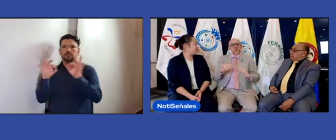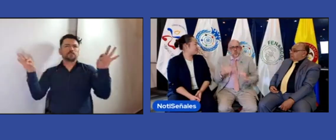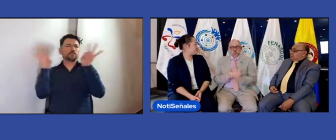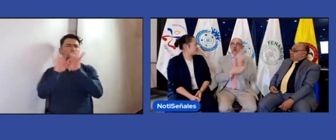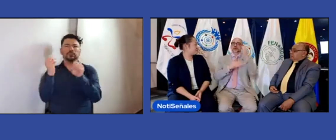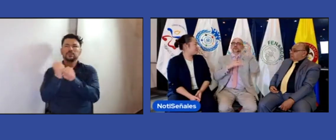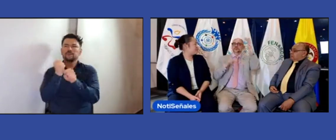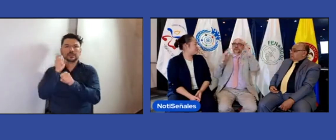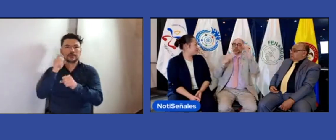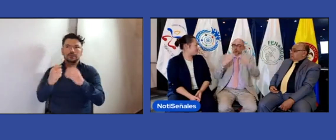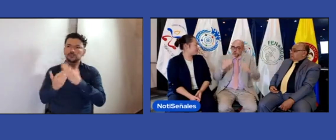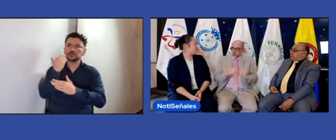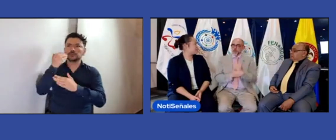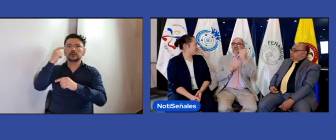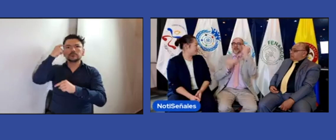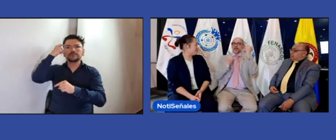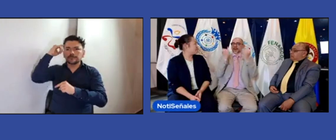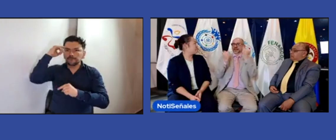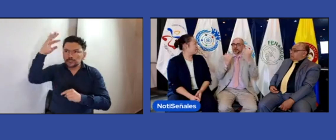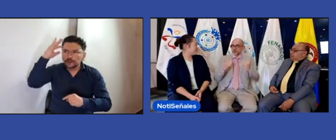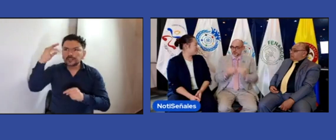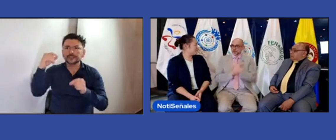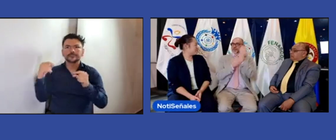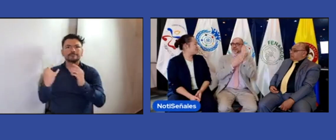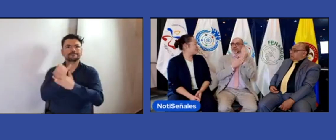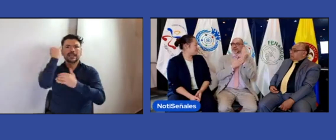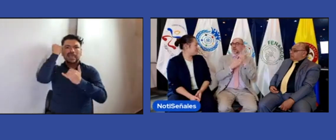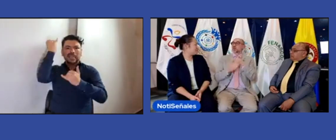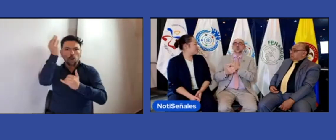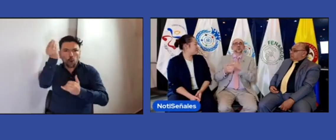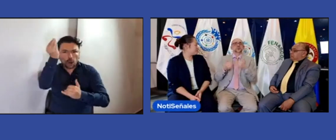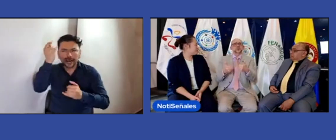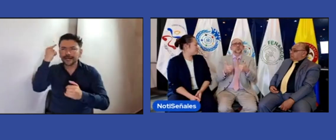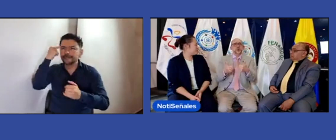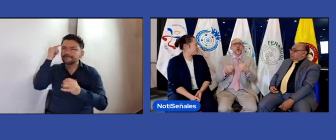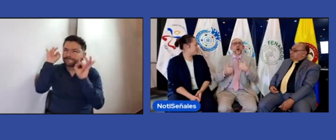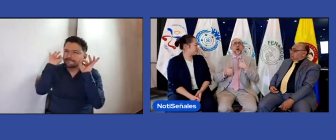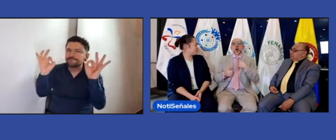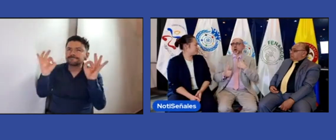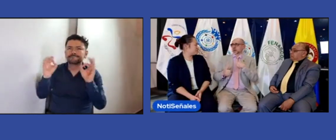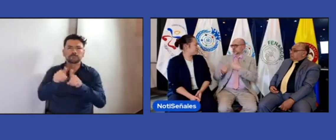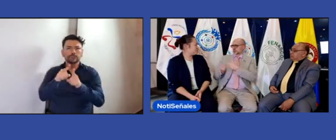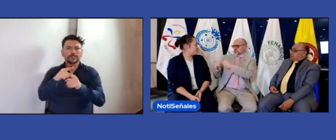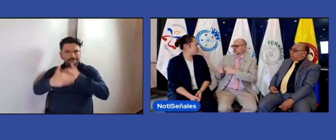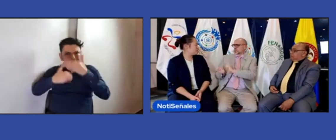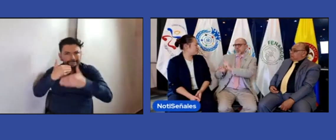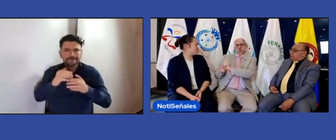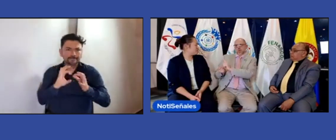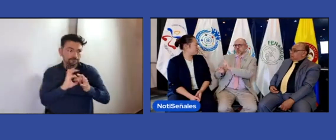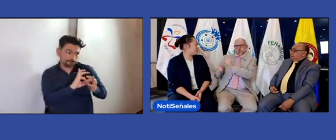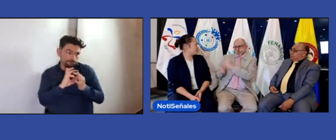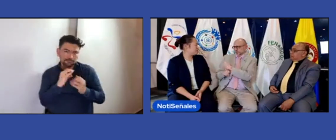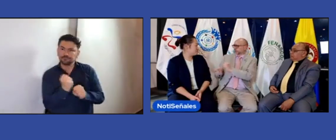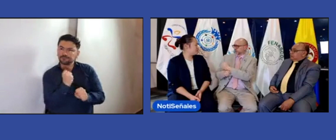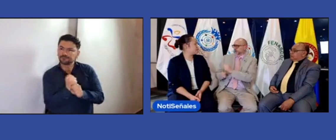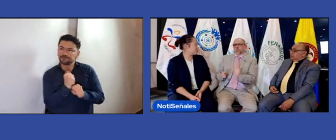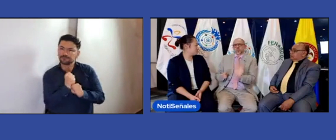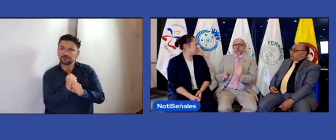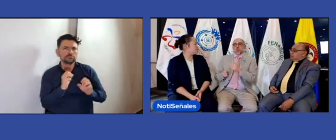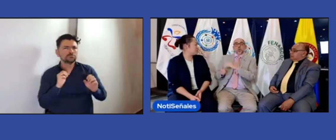Están trabajando por los derechos de los jóvenes, están buscando esa filosofía que permita llevar